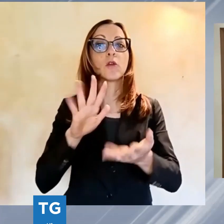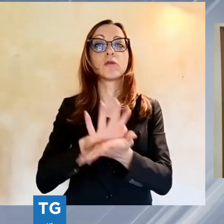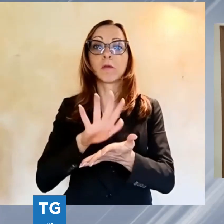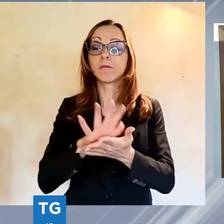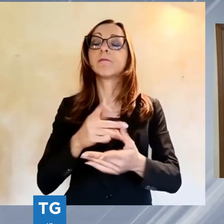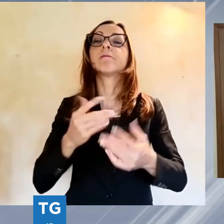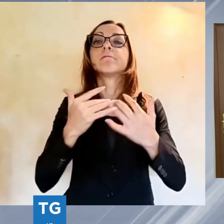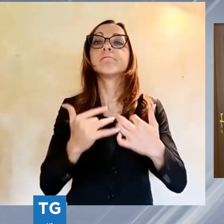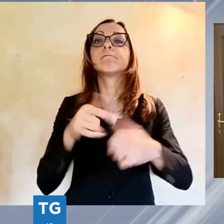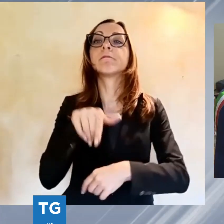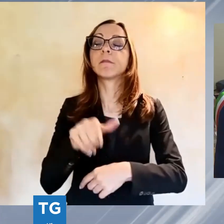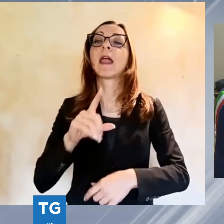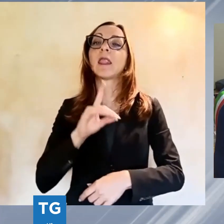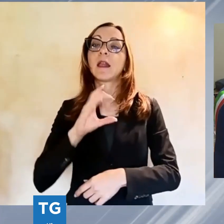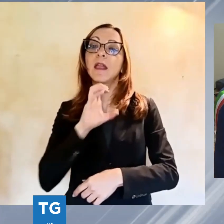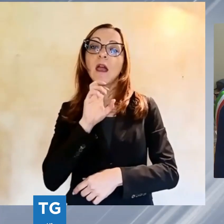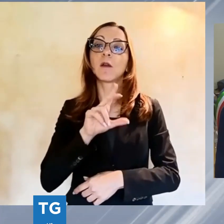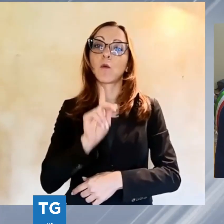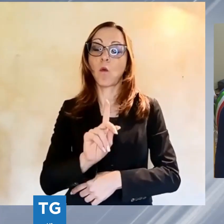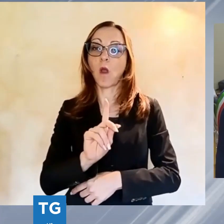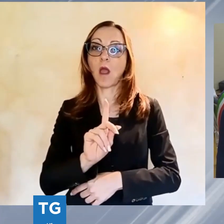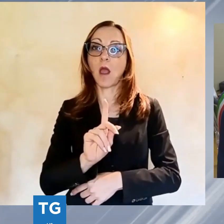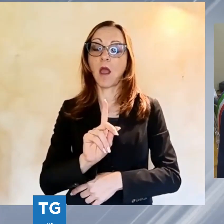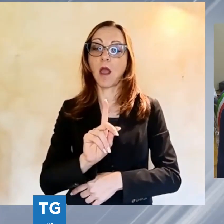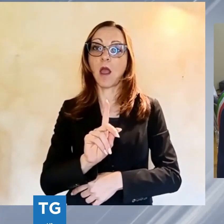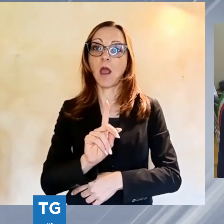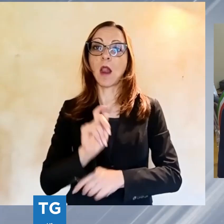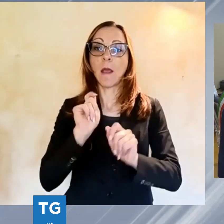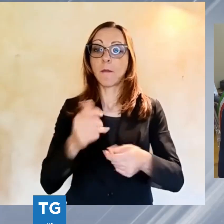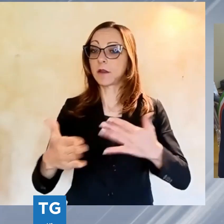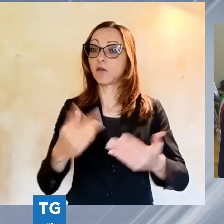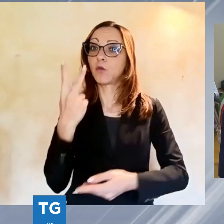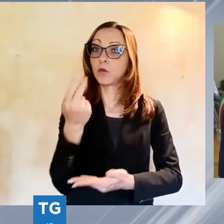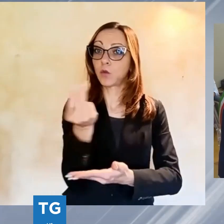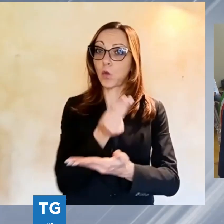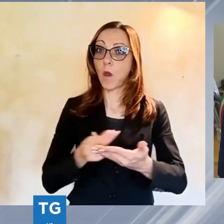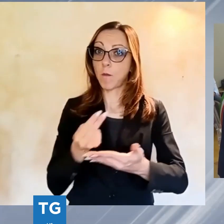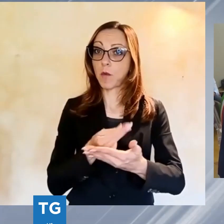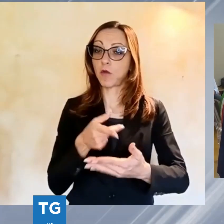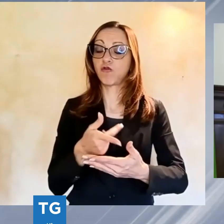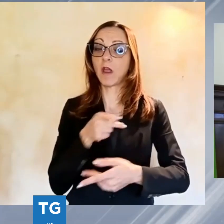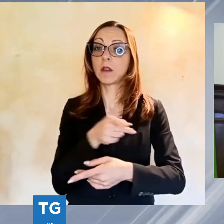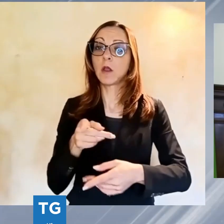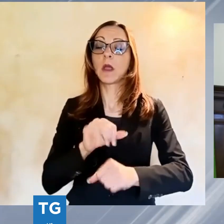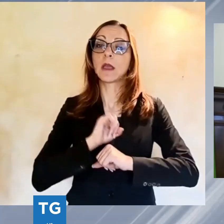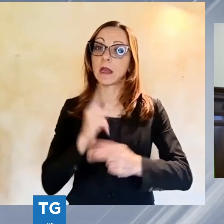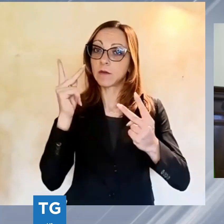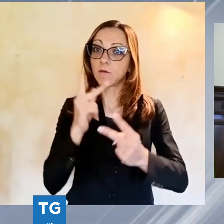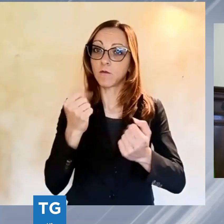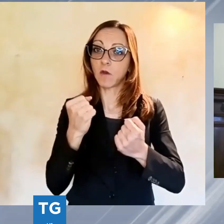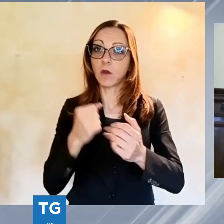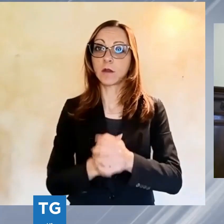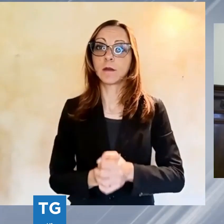Del Chiaro ha annunciato la partenza immediata di due progetti su cui ha puntato molto nel corso della campagna elettorale. Tema sanità,